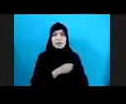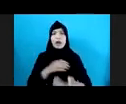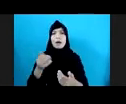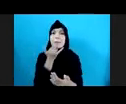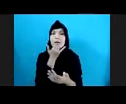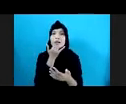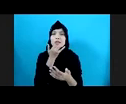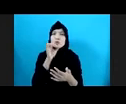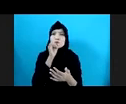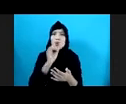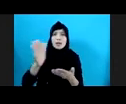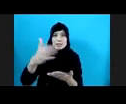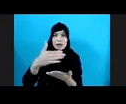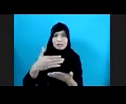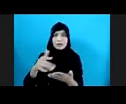Melalui